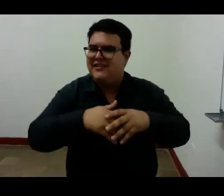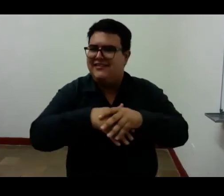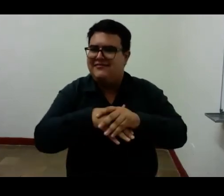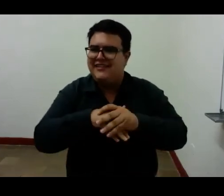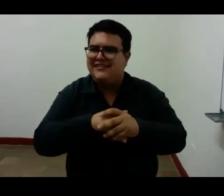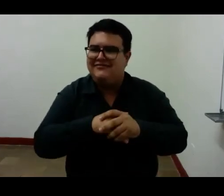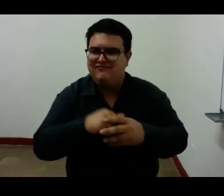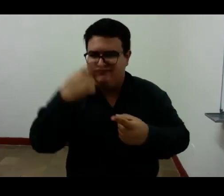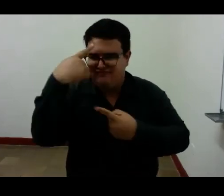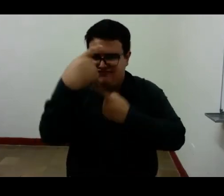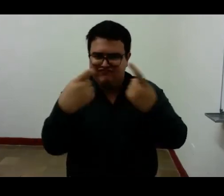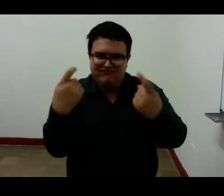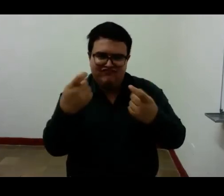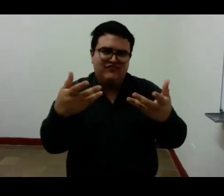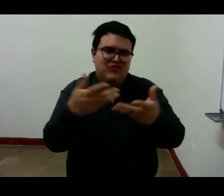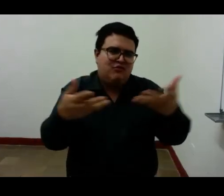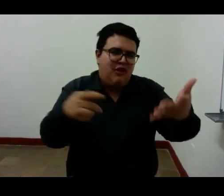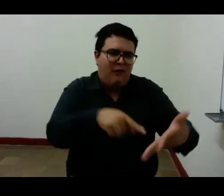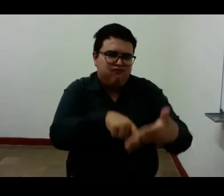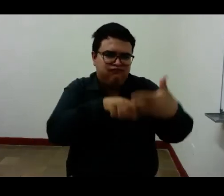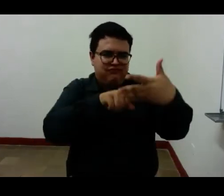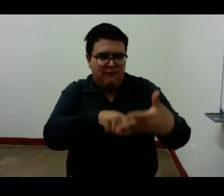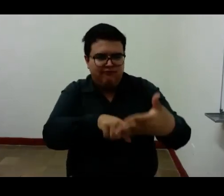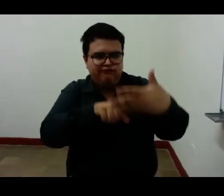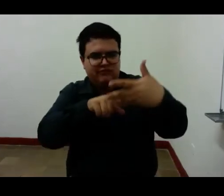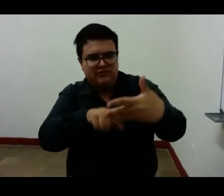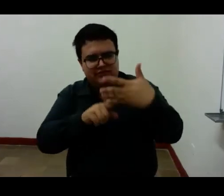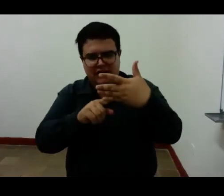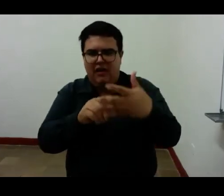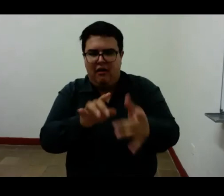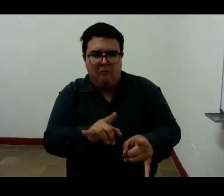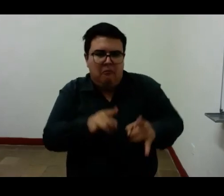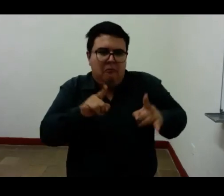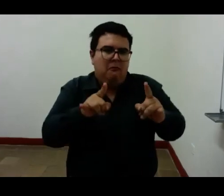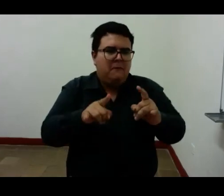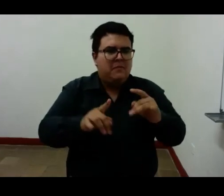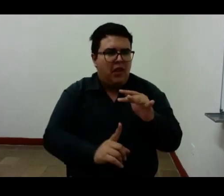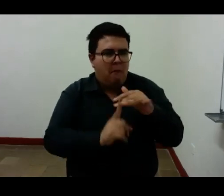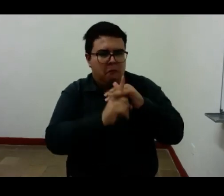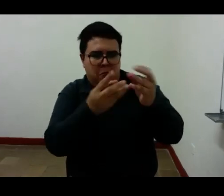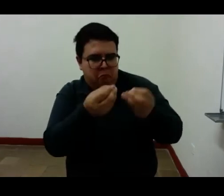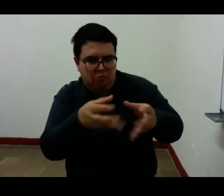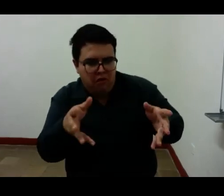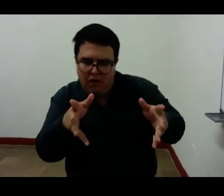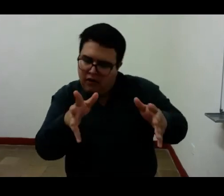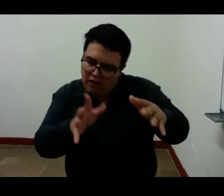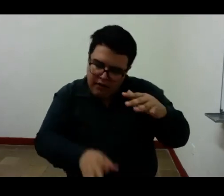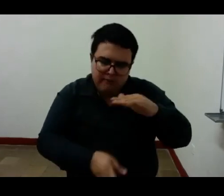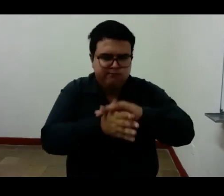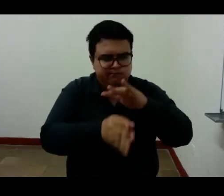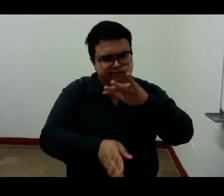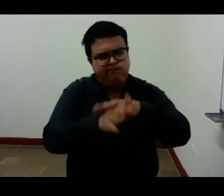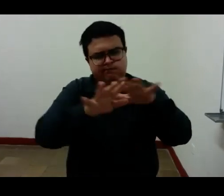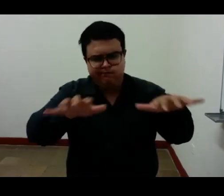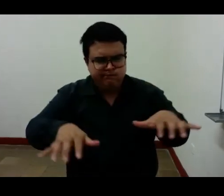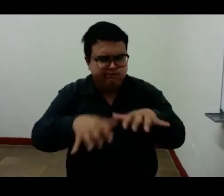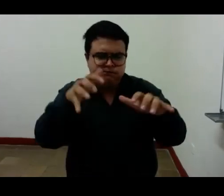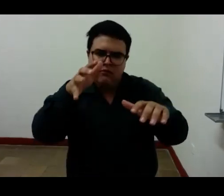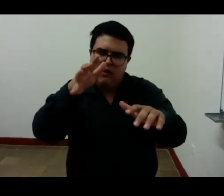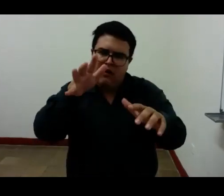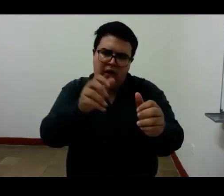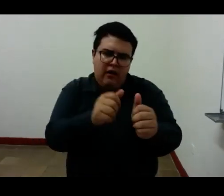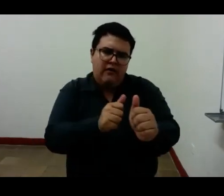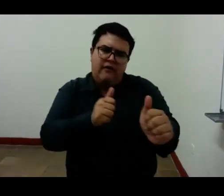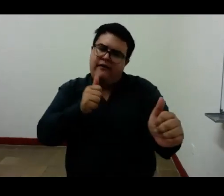igual a este pero con otra gente nunca abandonó mi imaginación todavía hoy